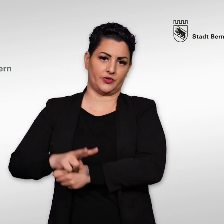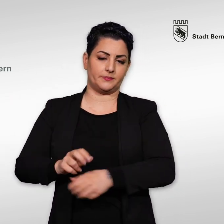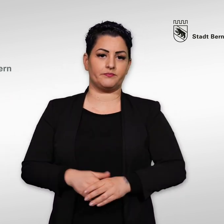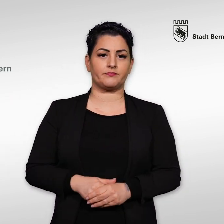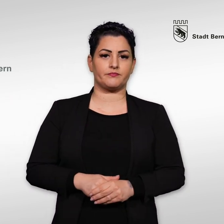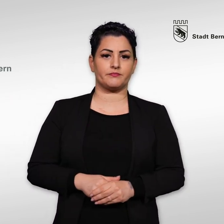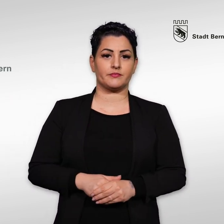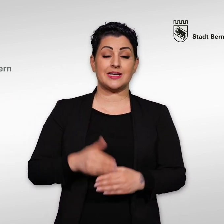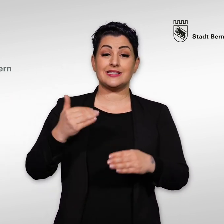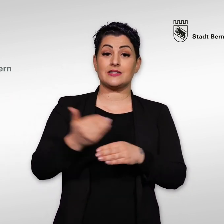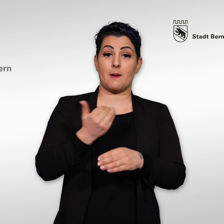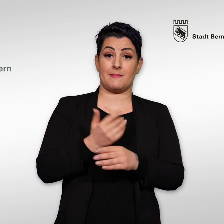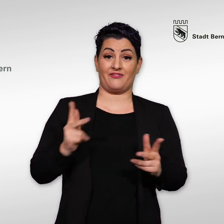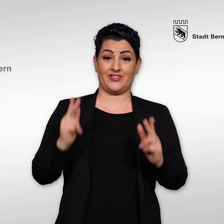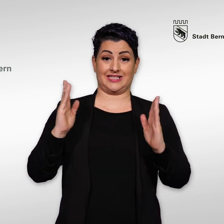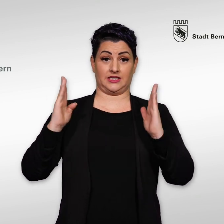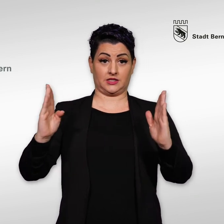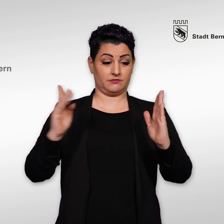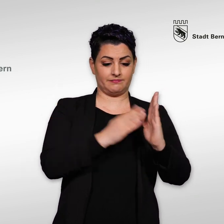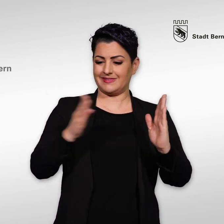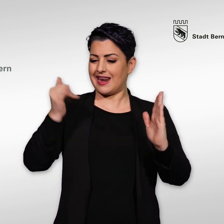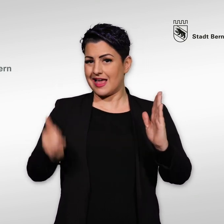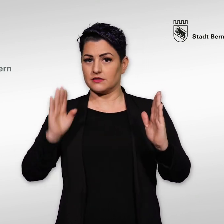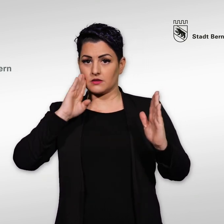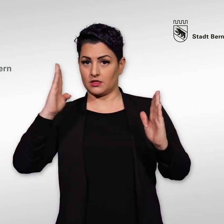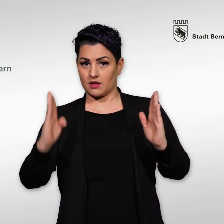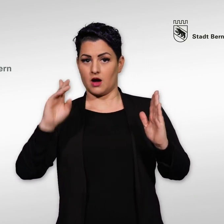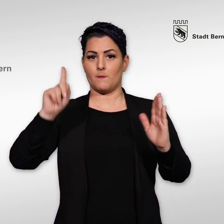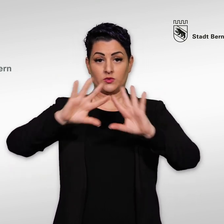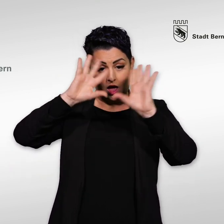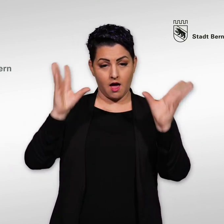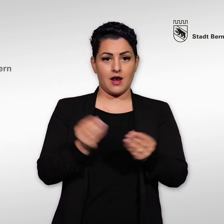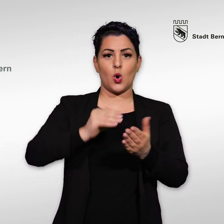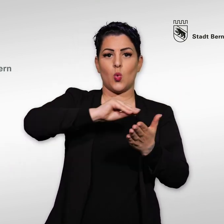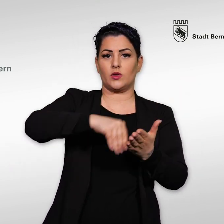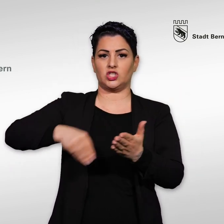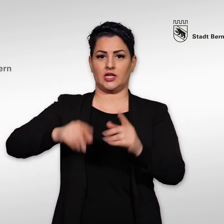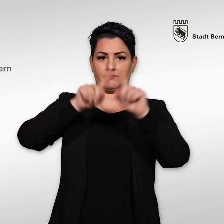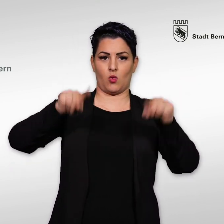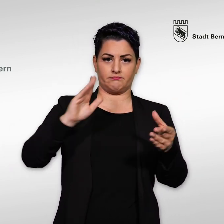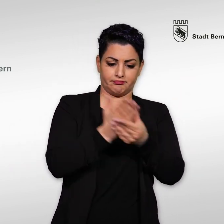Spätestens am letzten Tag der Sammelfrist müssen alle Unterschriftenbogen bei der Stadtkanzlei eingereicht sein.